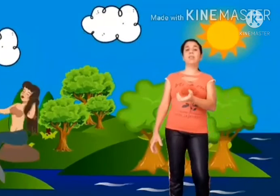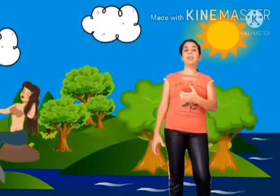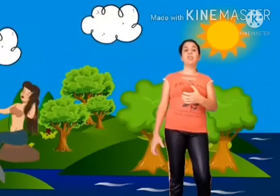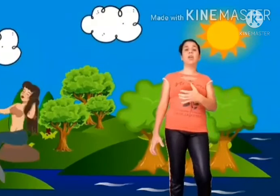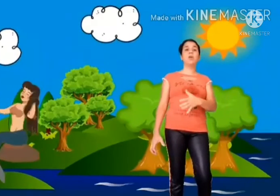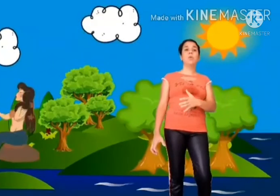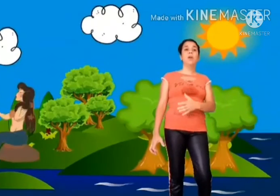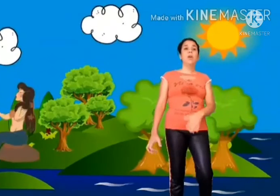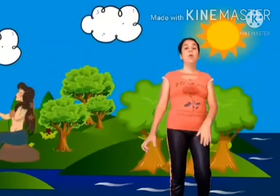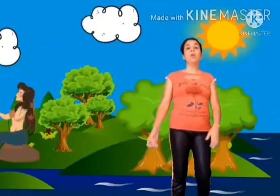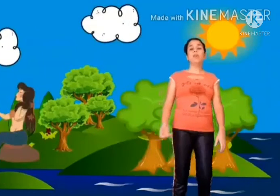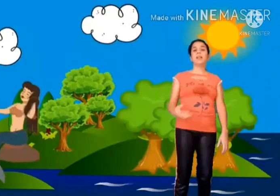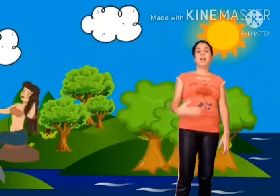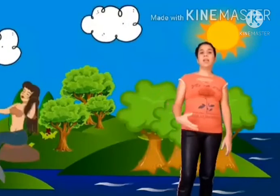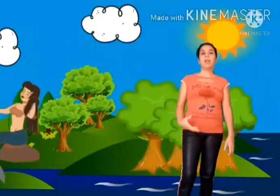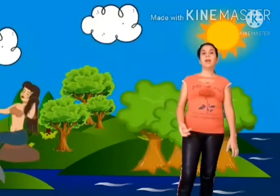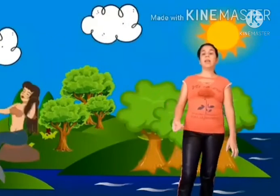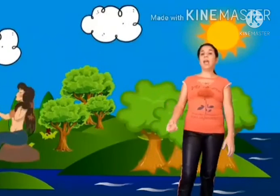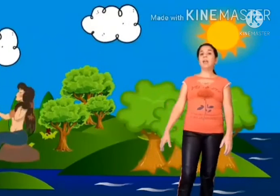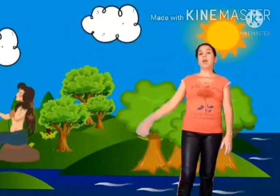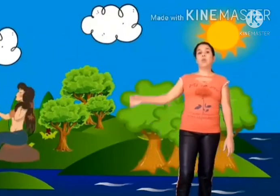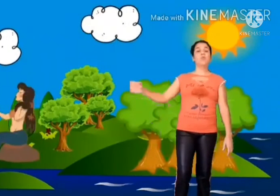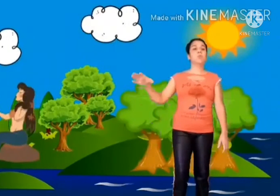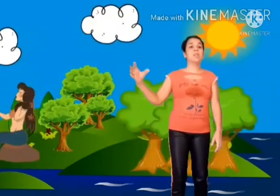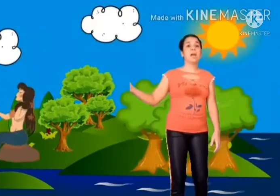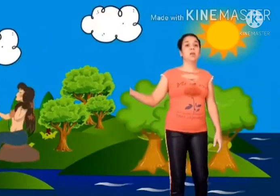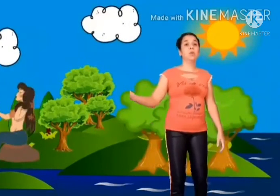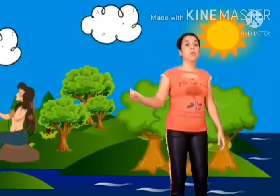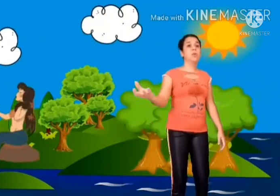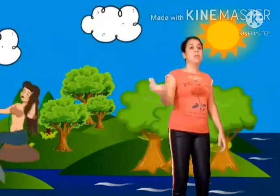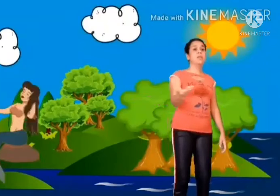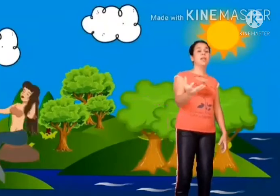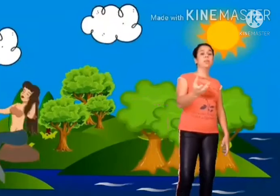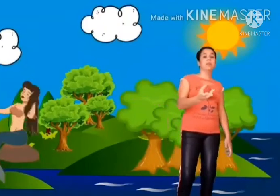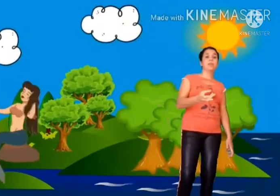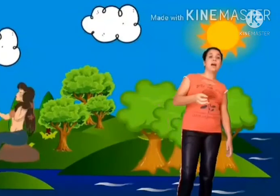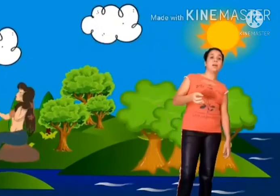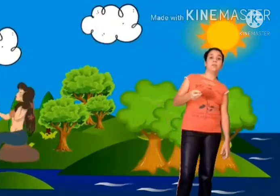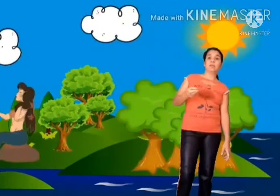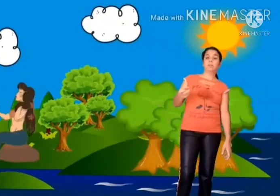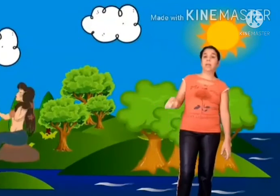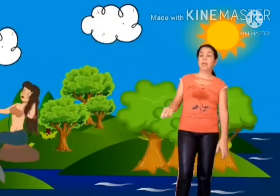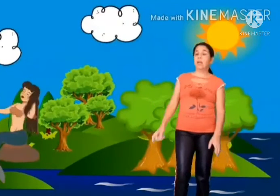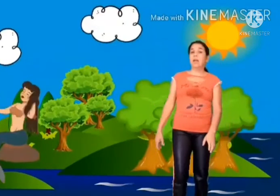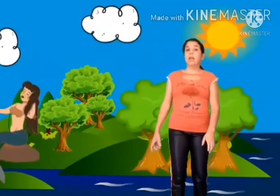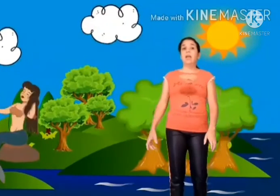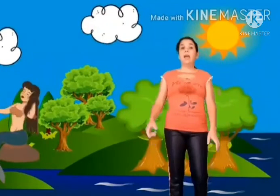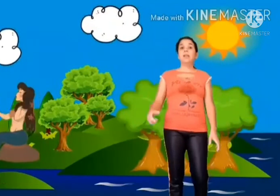deste rio. O que atraía quem? Os pescadores que ali passavam. E aí,